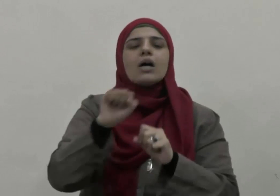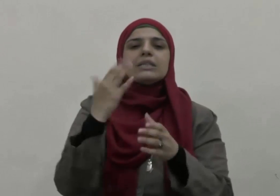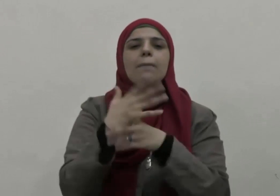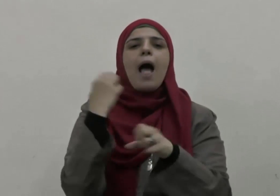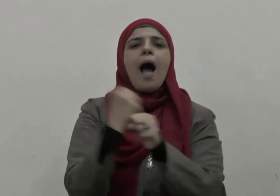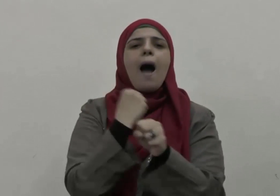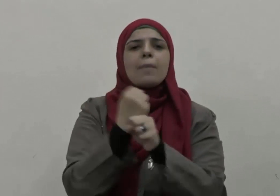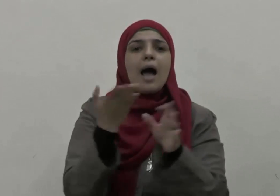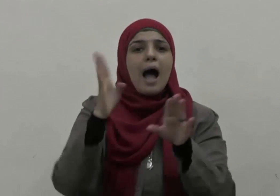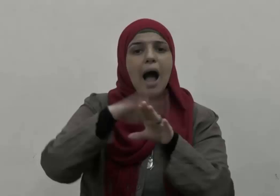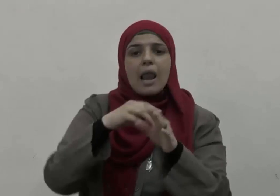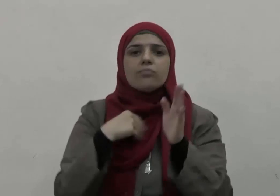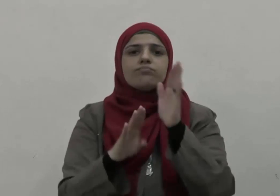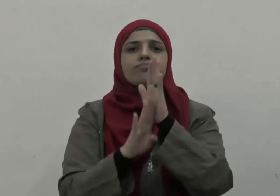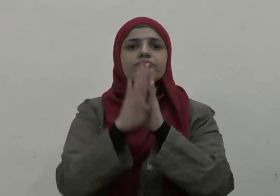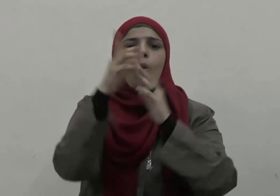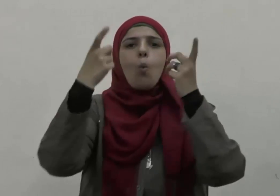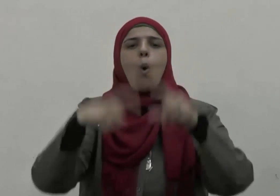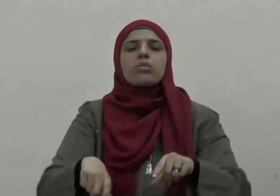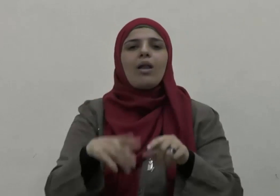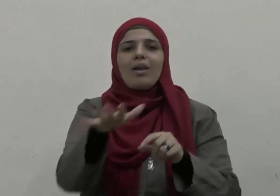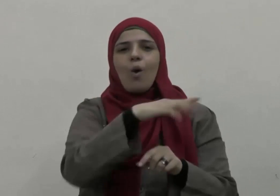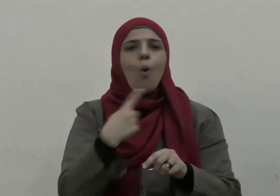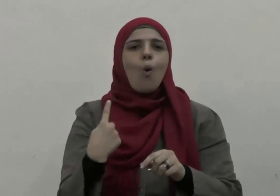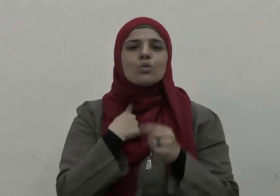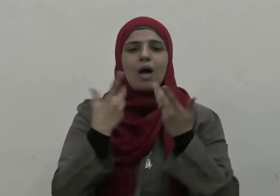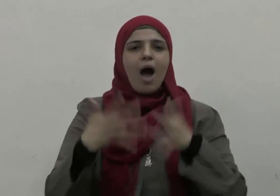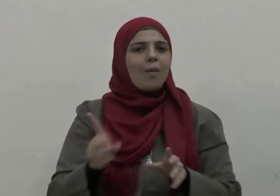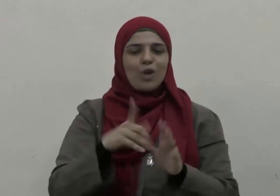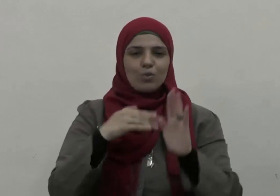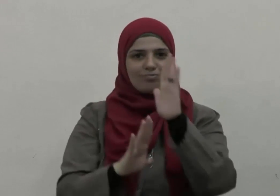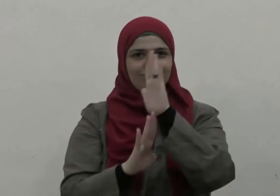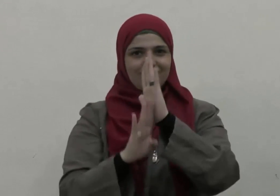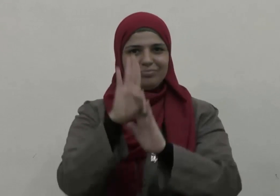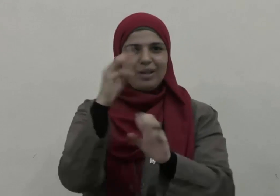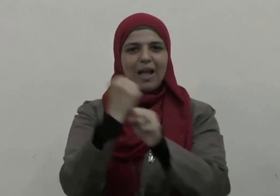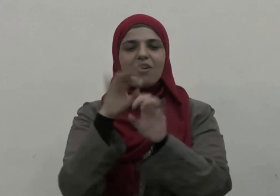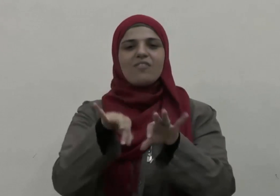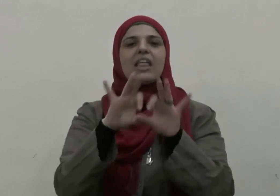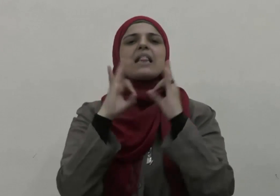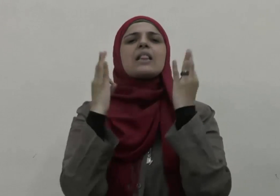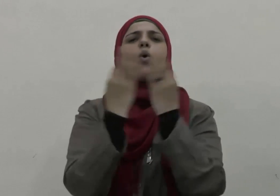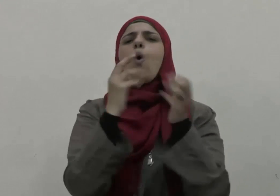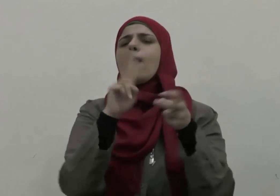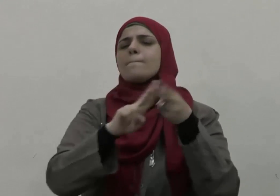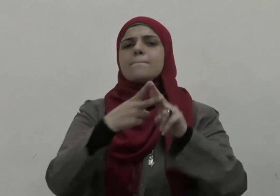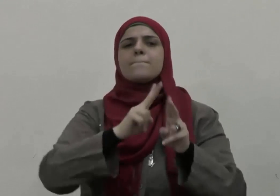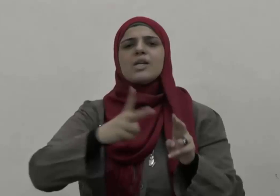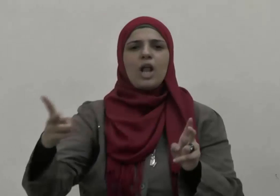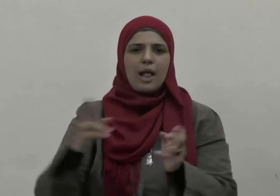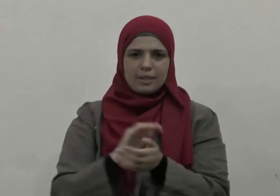من أجل العمل على نهضة الوطن ورقيه في جميع المجالات